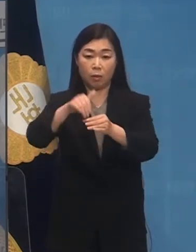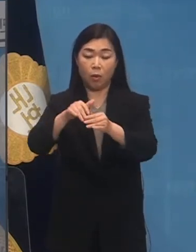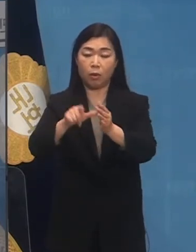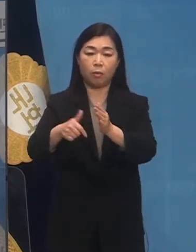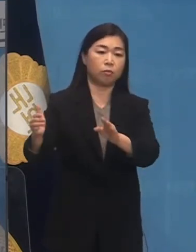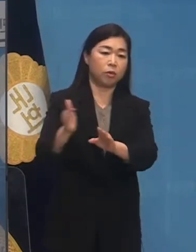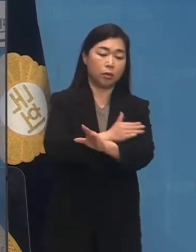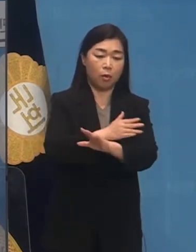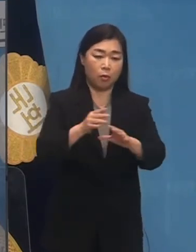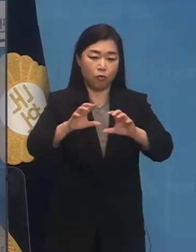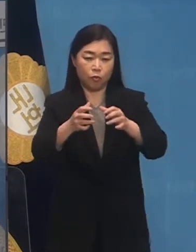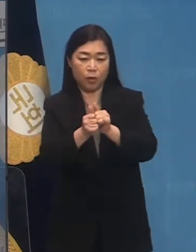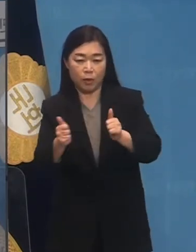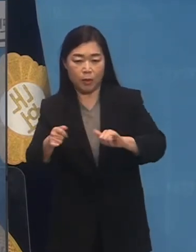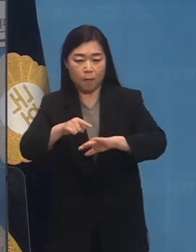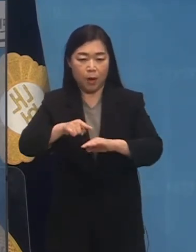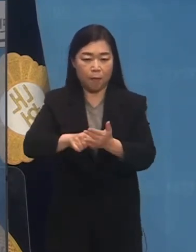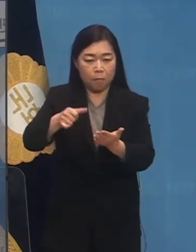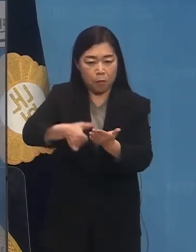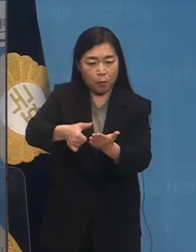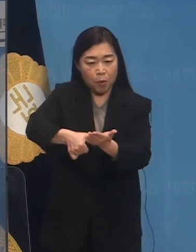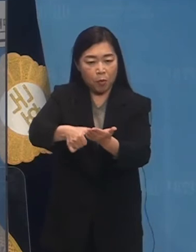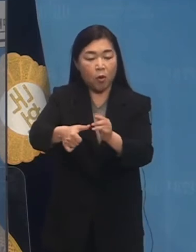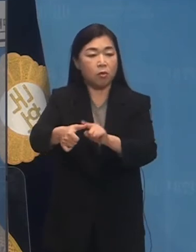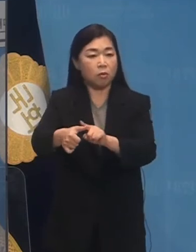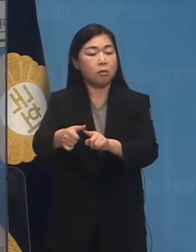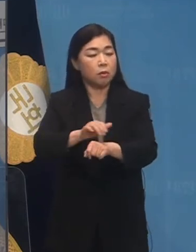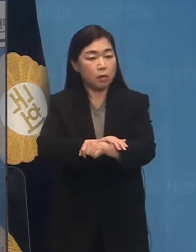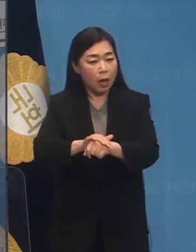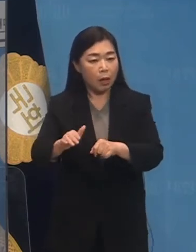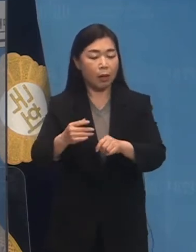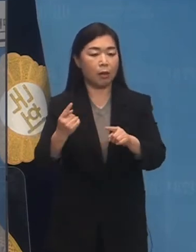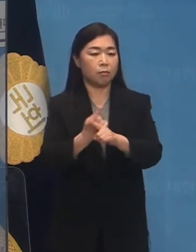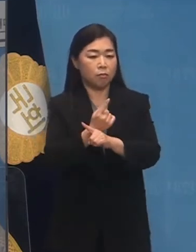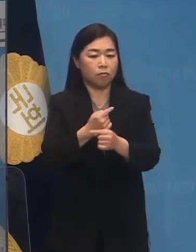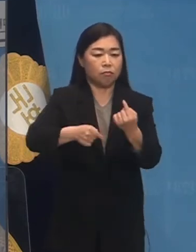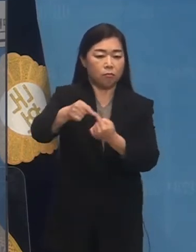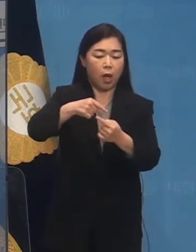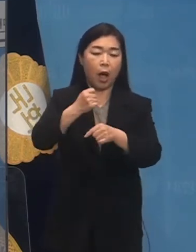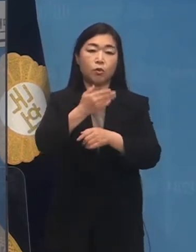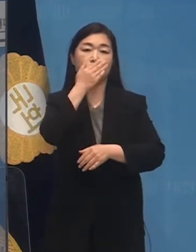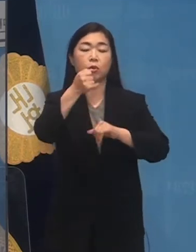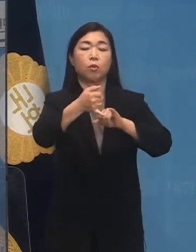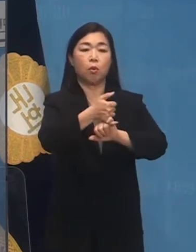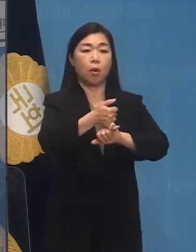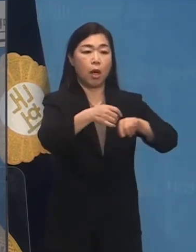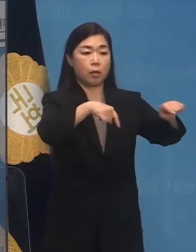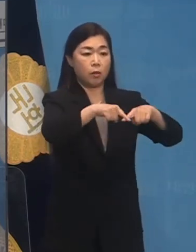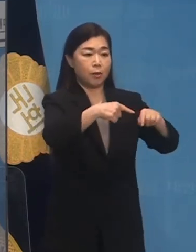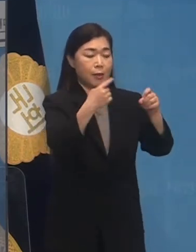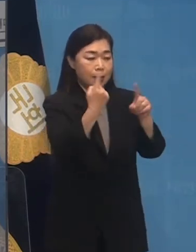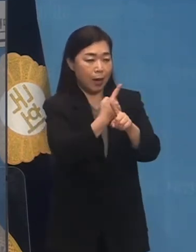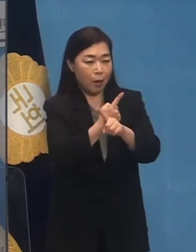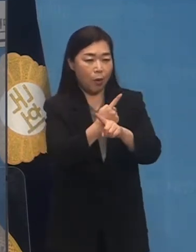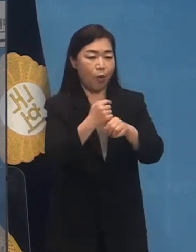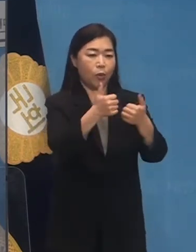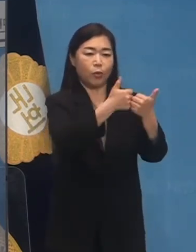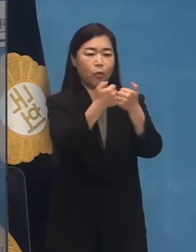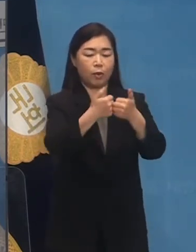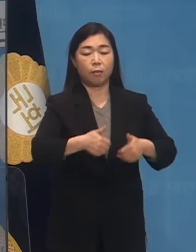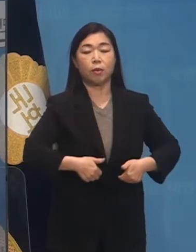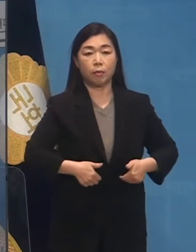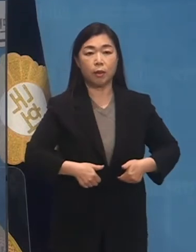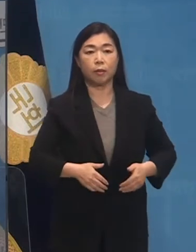온전히 반영되는 정치 제도가 작동할 수 있도록 하는 정치 개혁 논의를 해야 합니다.